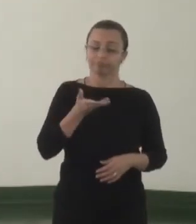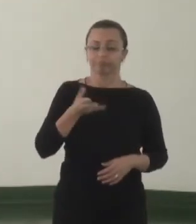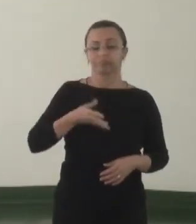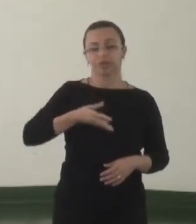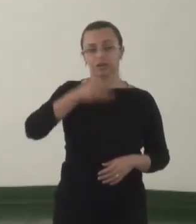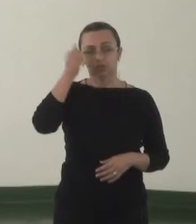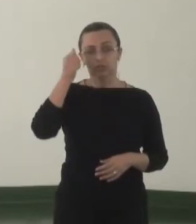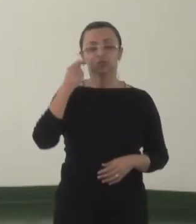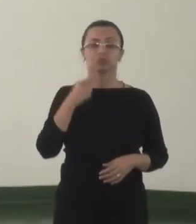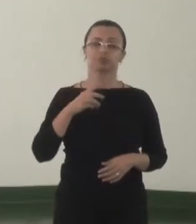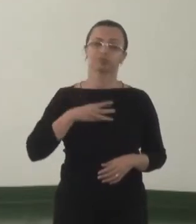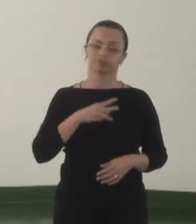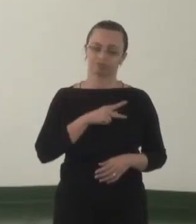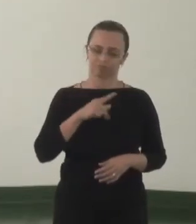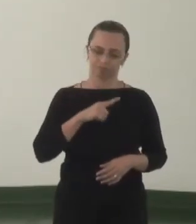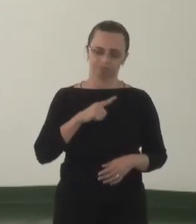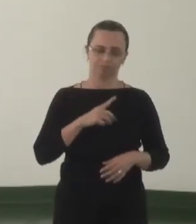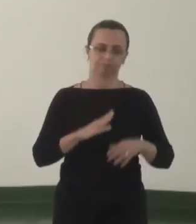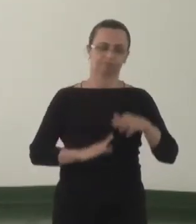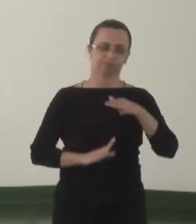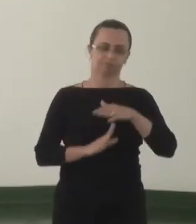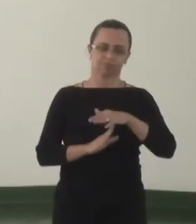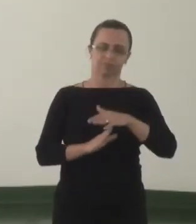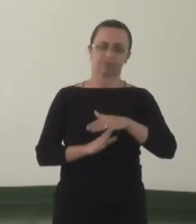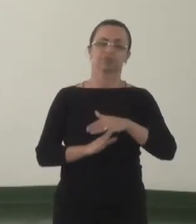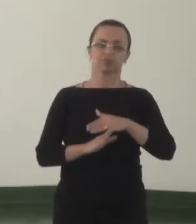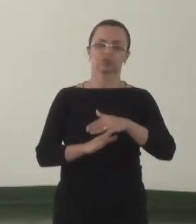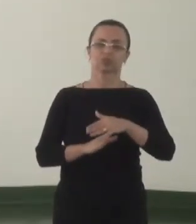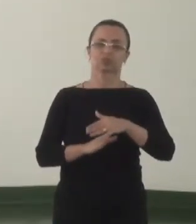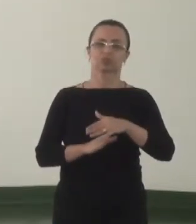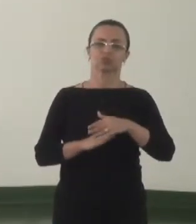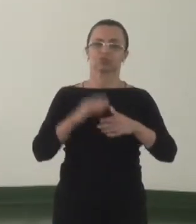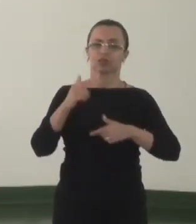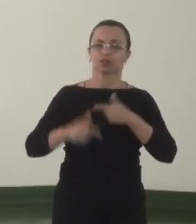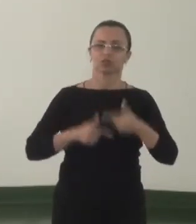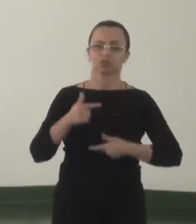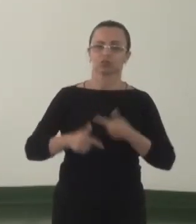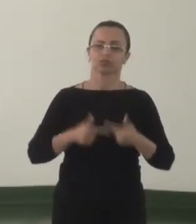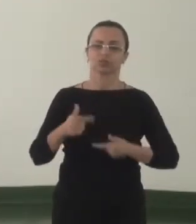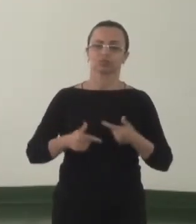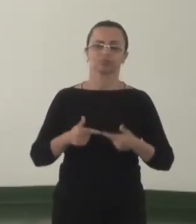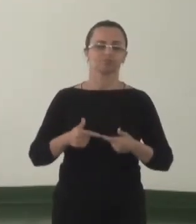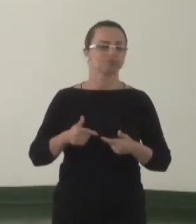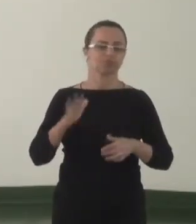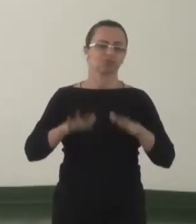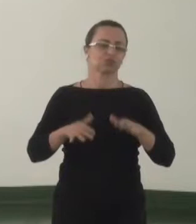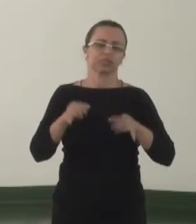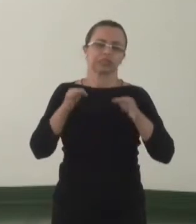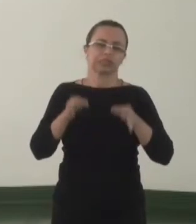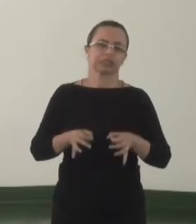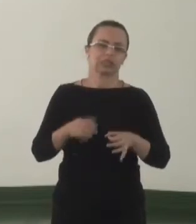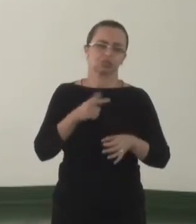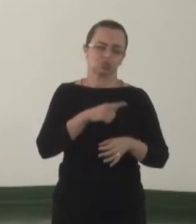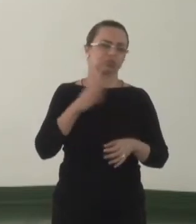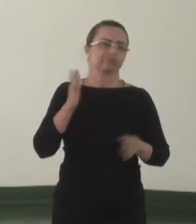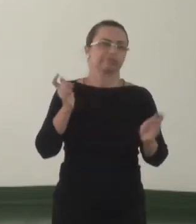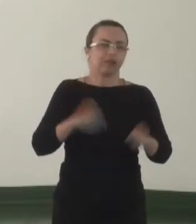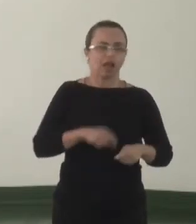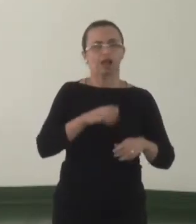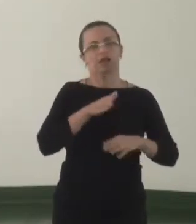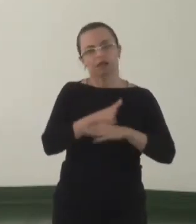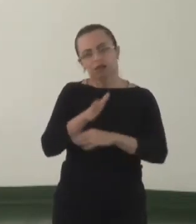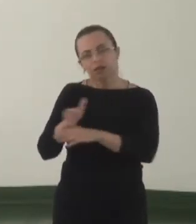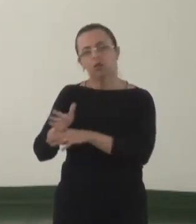Público também tem um limite onde ele possa, tem um limite de atuação. Nem sempre ele pode estar em todas as